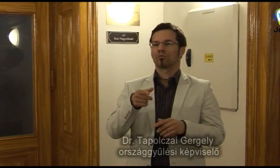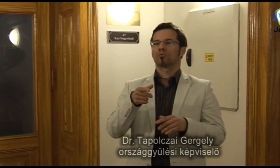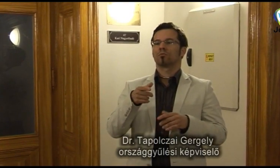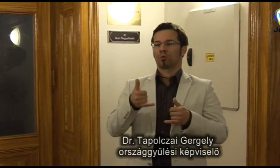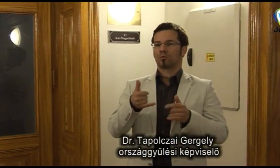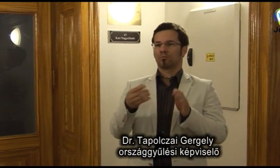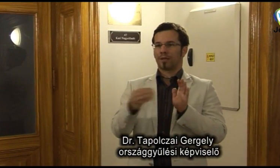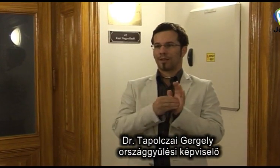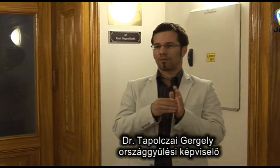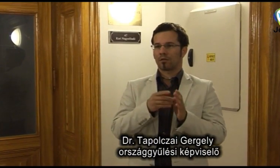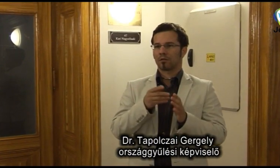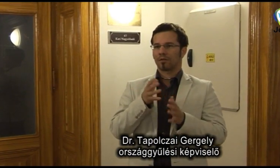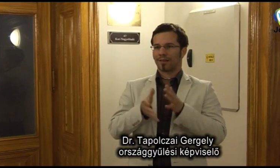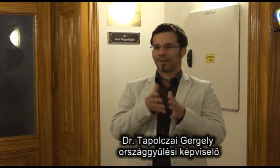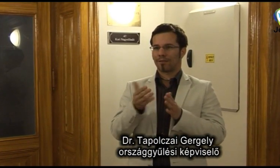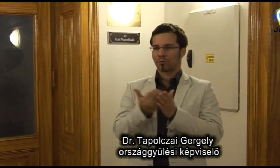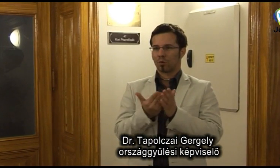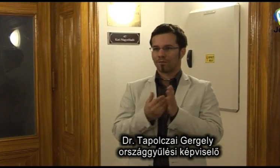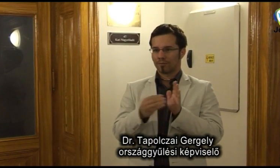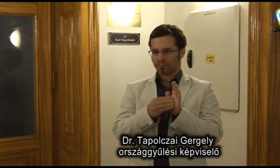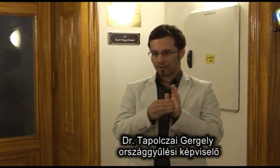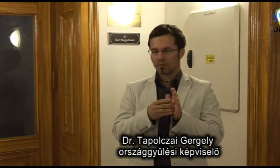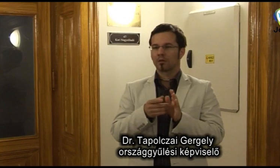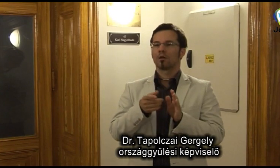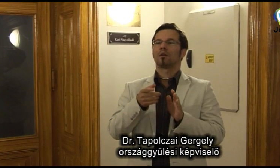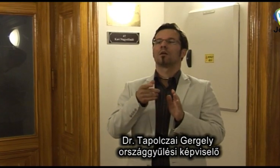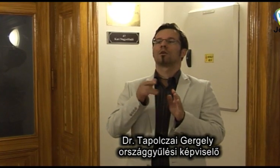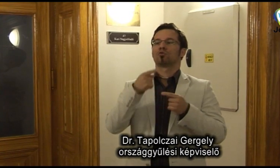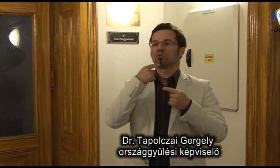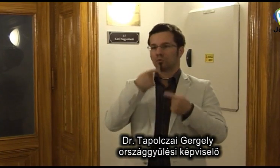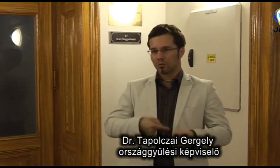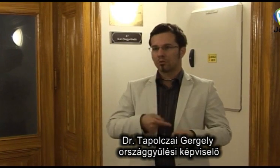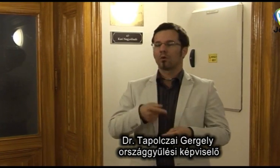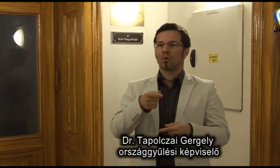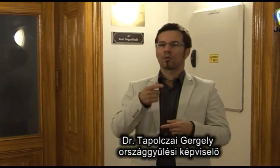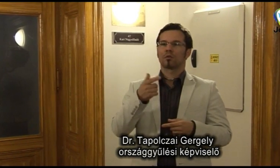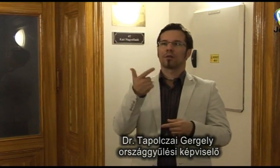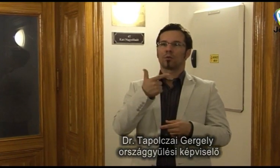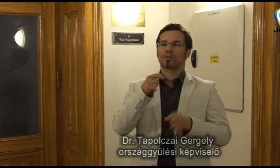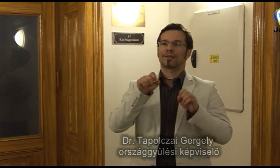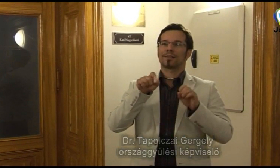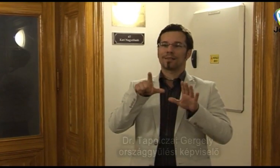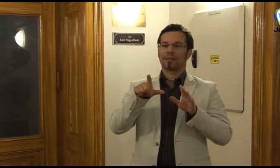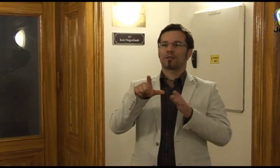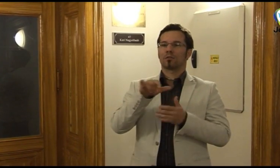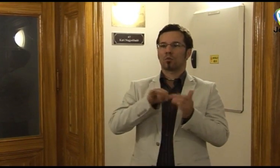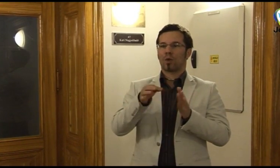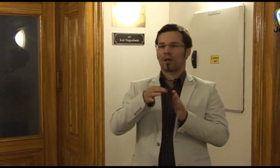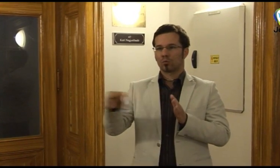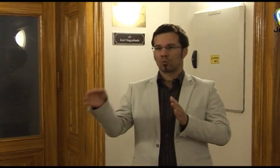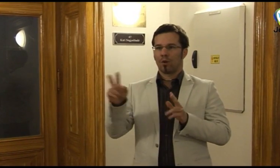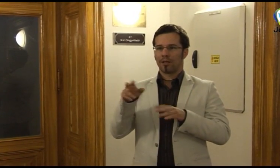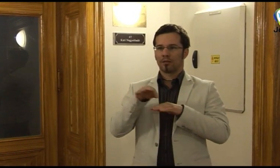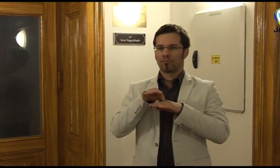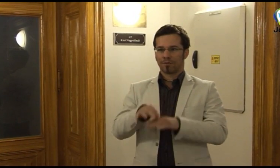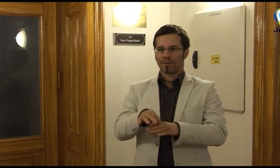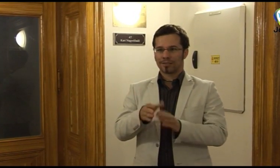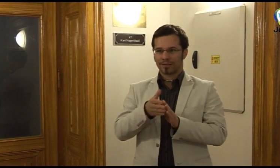A bilingvális oktatás igazából az most benne szerepelme a jelnyelvű törvényben. 2017